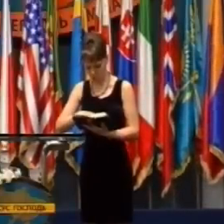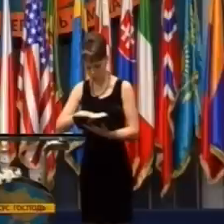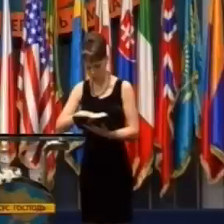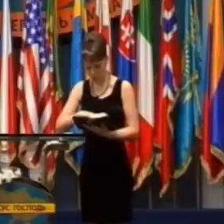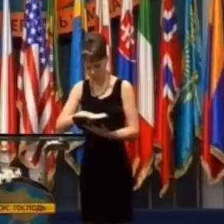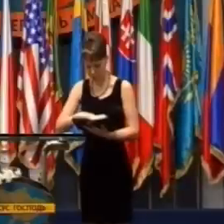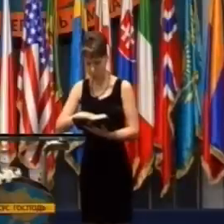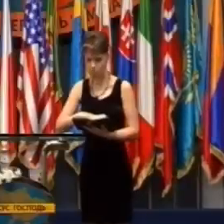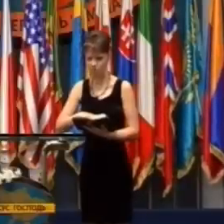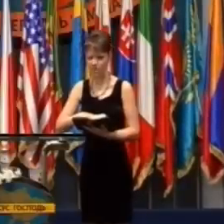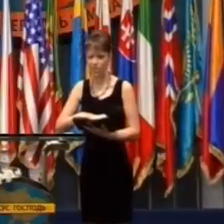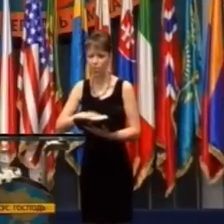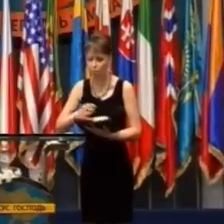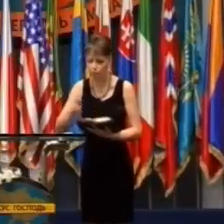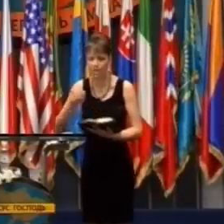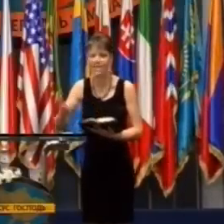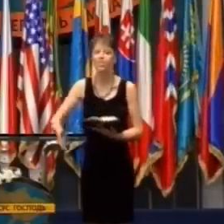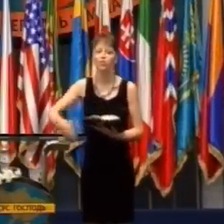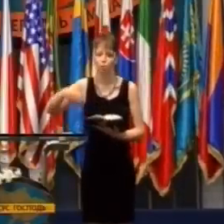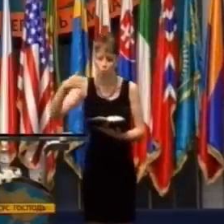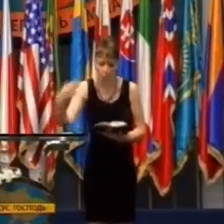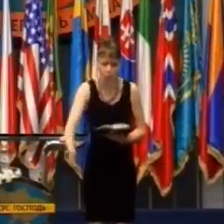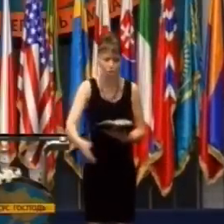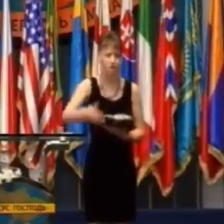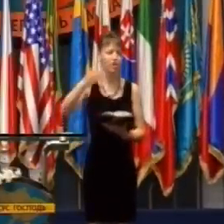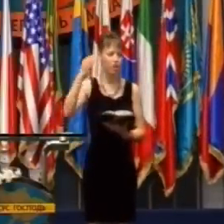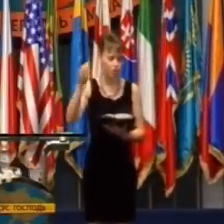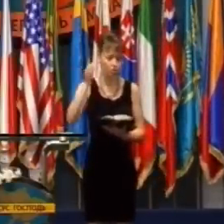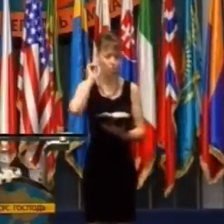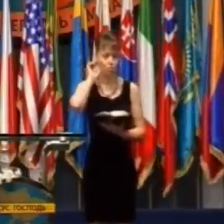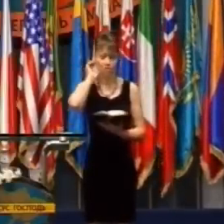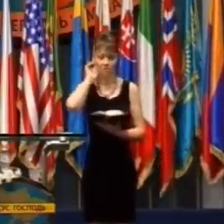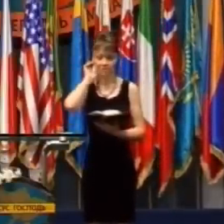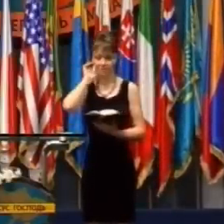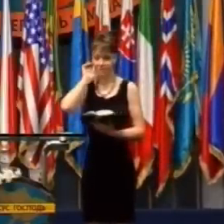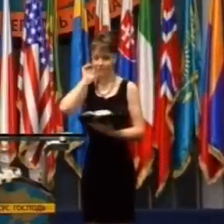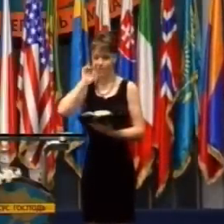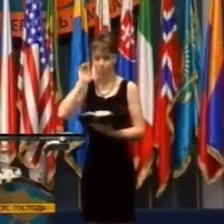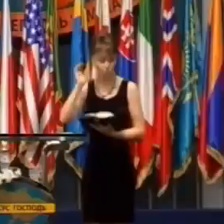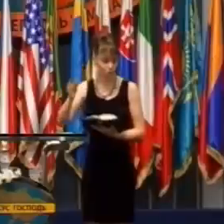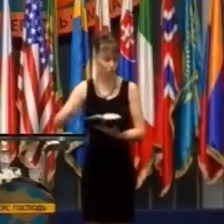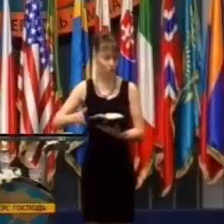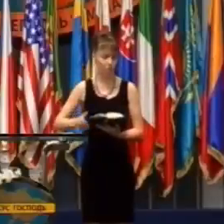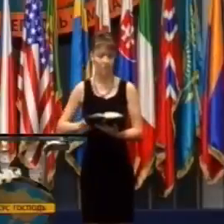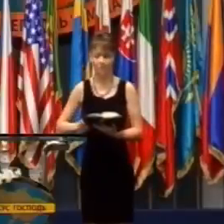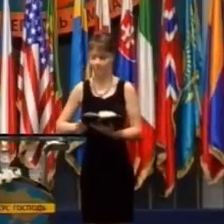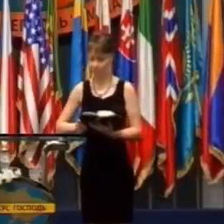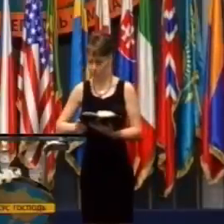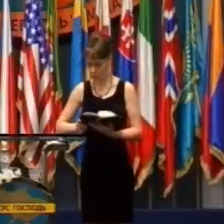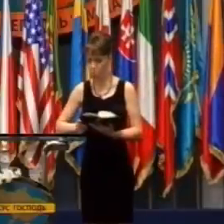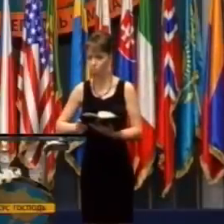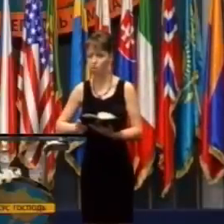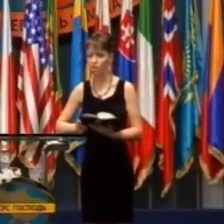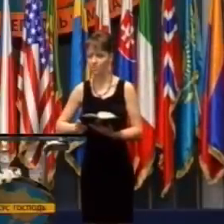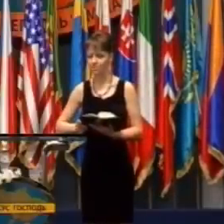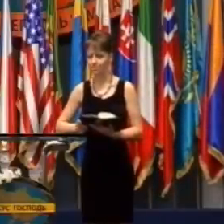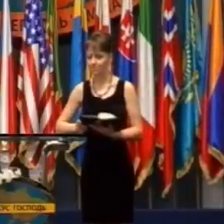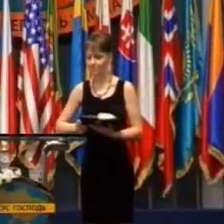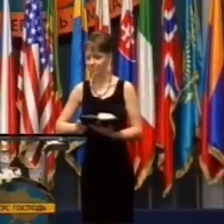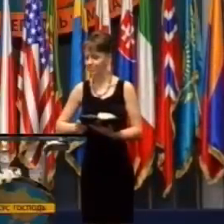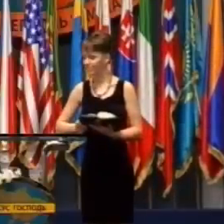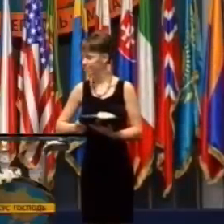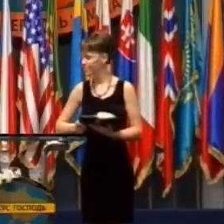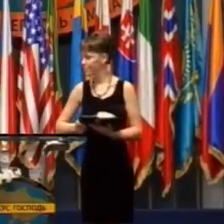Boh je schopný, Boh môže. Ježiš je schopný. Duch Svetý je schopný.